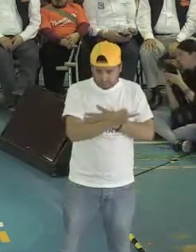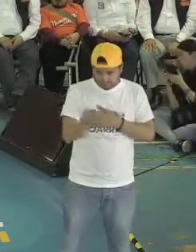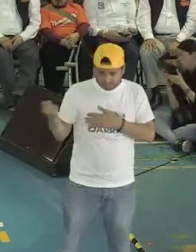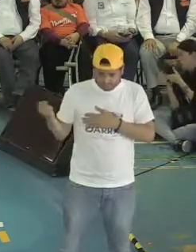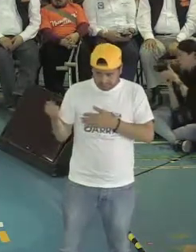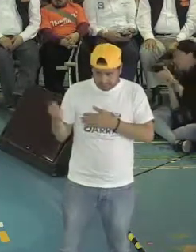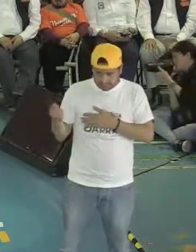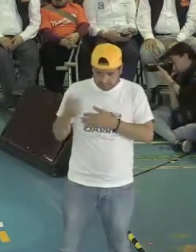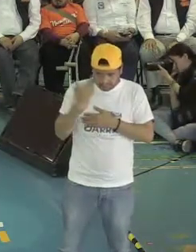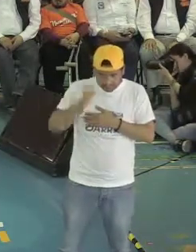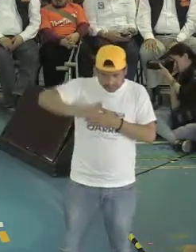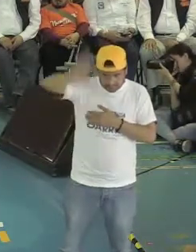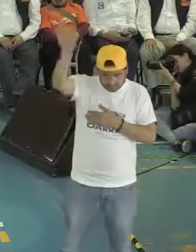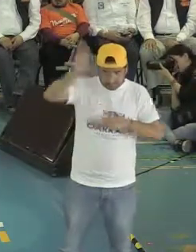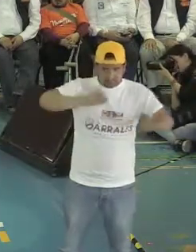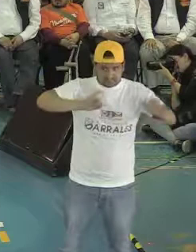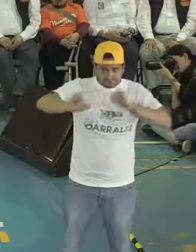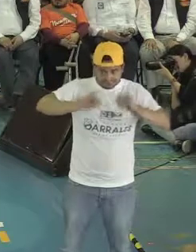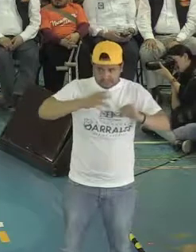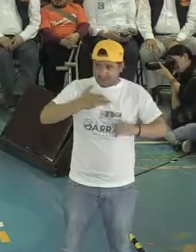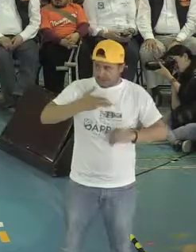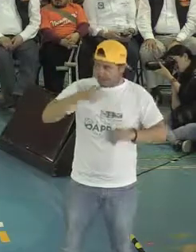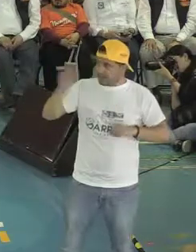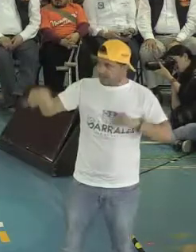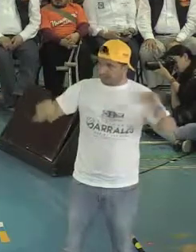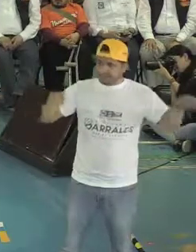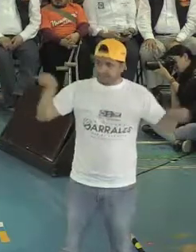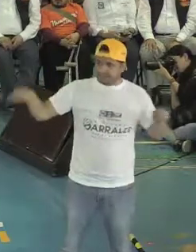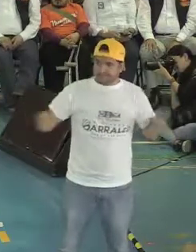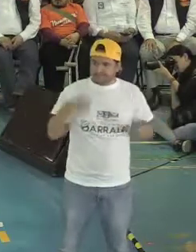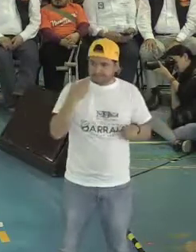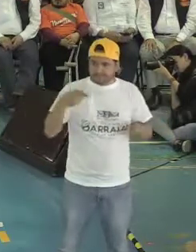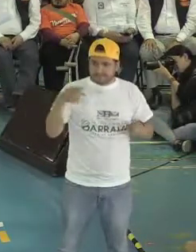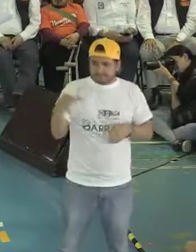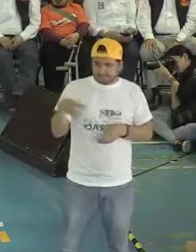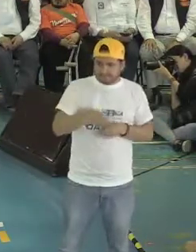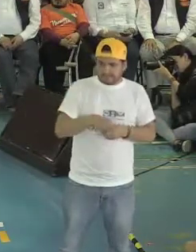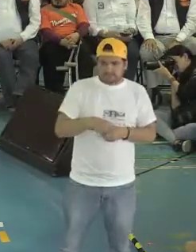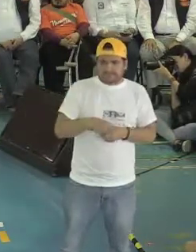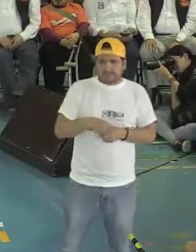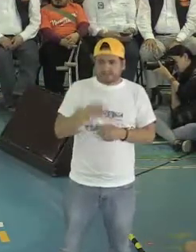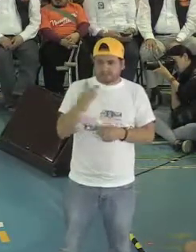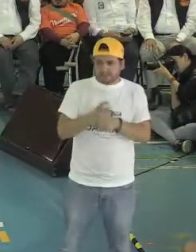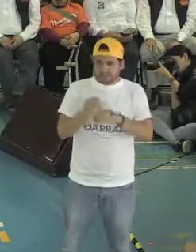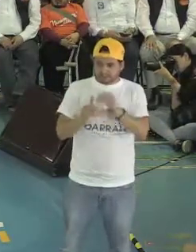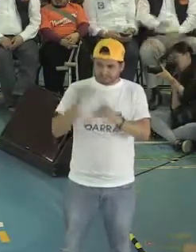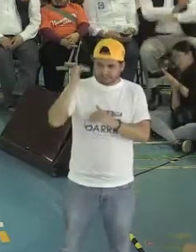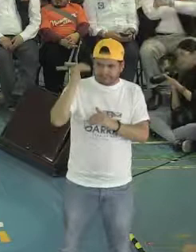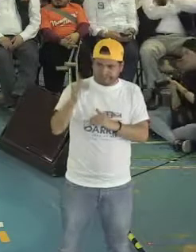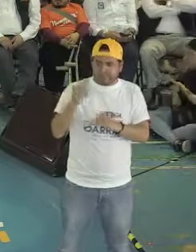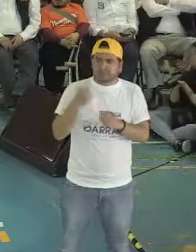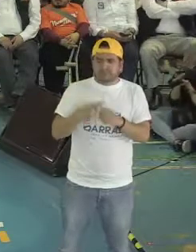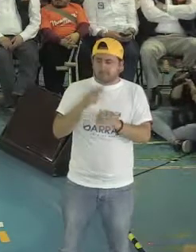lo veo también, a todos ustedes los necesitamos trabajando en esta segunda etapa. Porque quien mejor